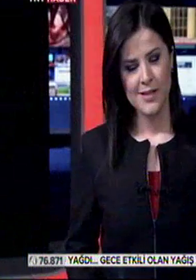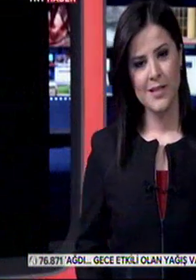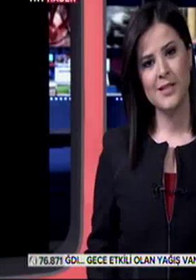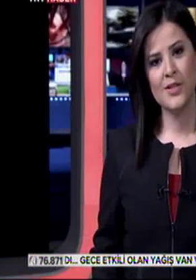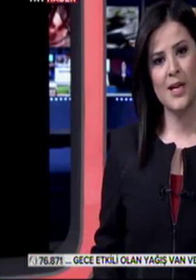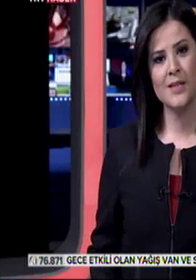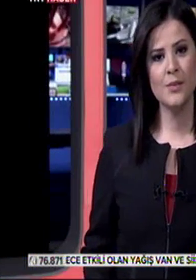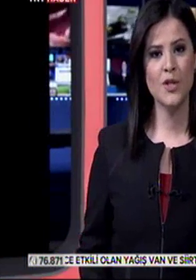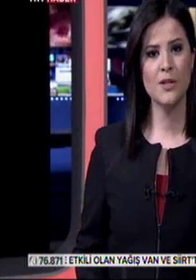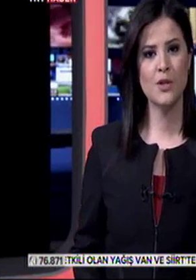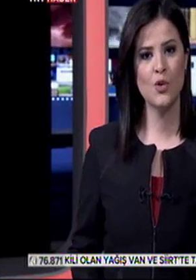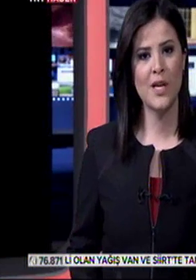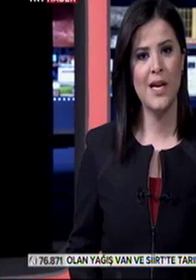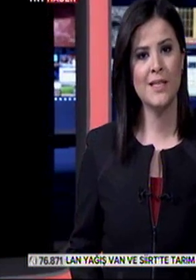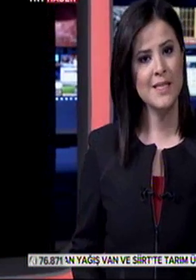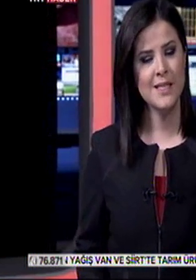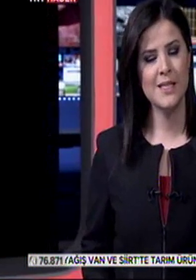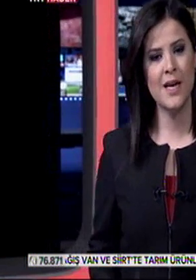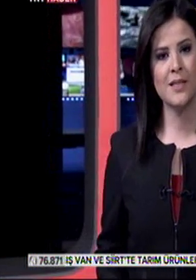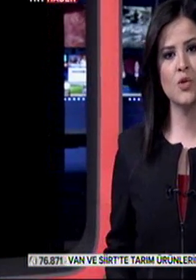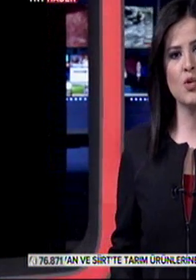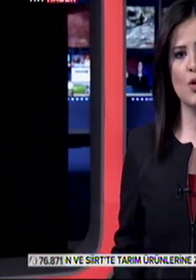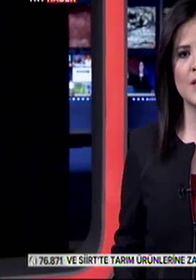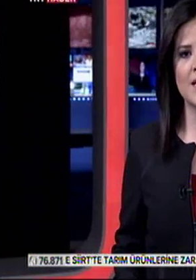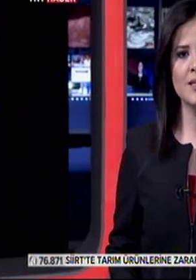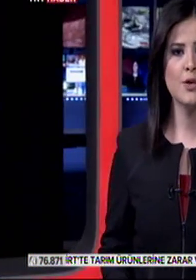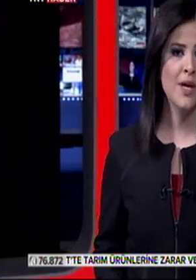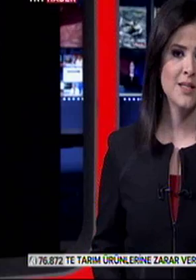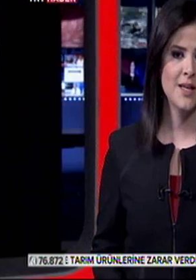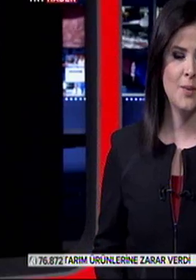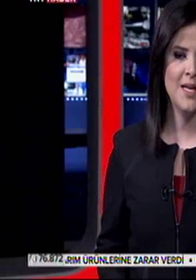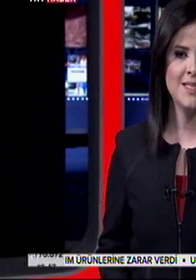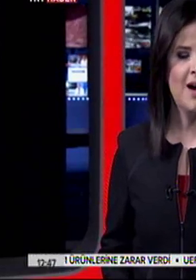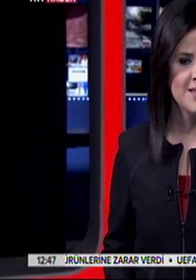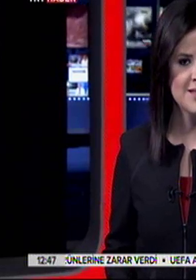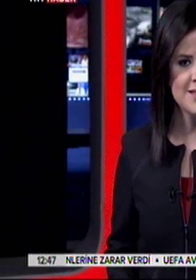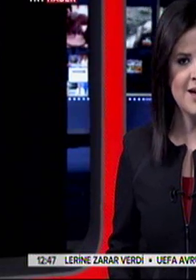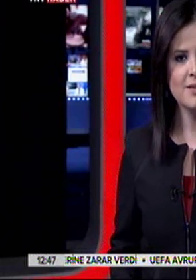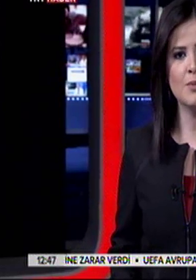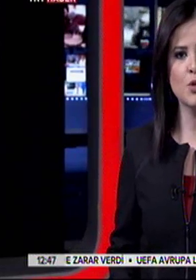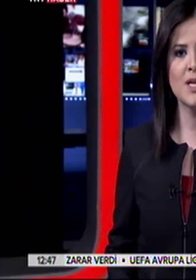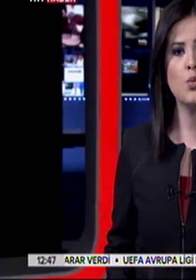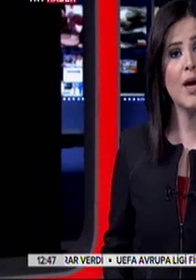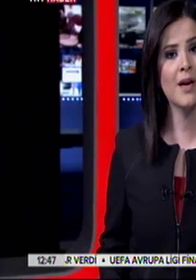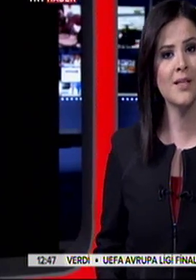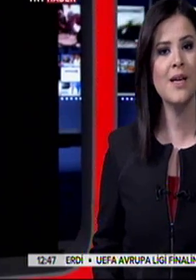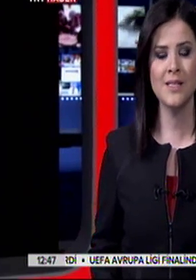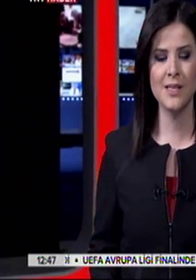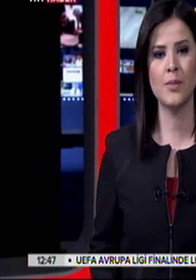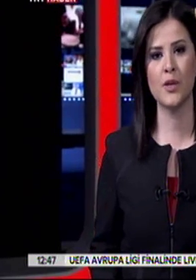Sayın Selçatırbaşı'nın da sonuna geldik. Yarın yine saatlerimizin onu gösterdiğinde güne yansıyan haberlerin ayrıntılarını aktarmak üzere. Bu ekranda sizleri